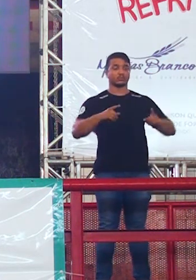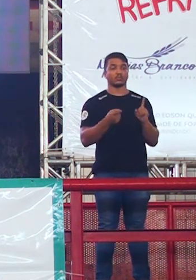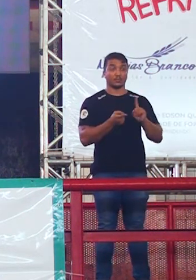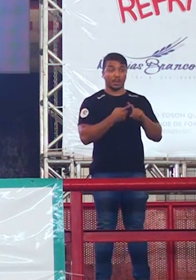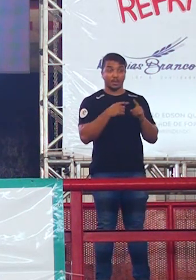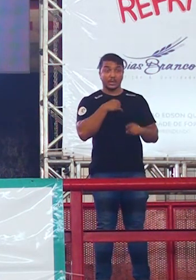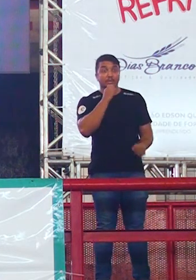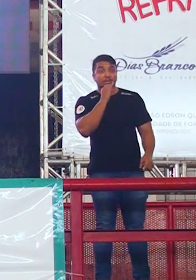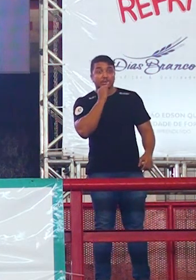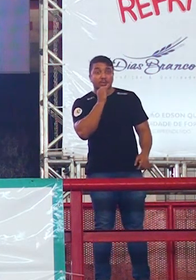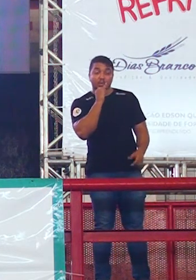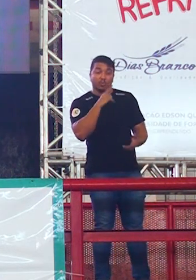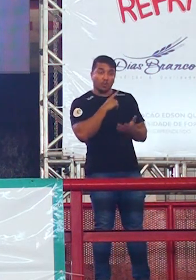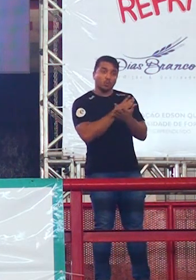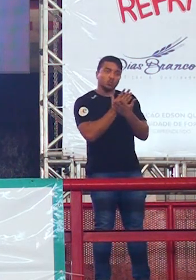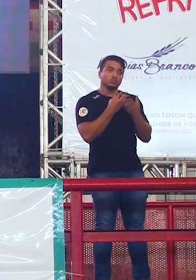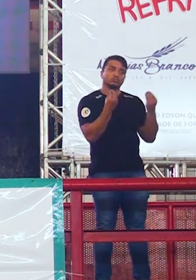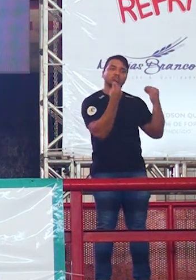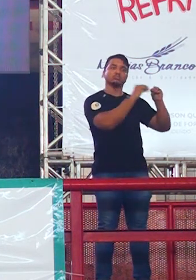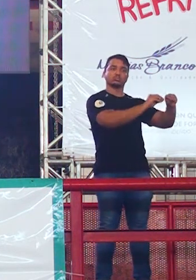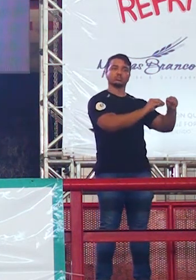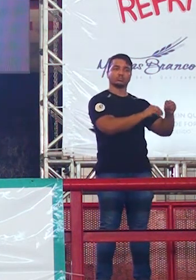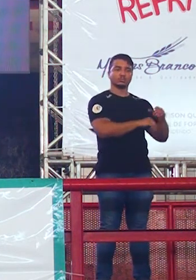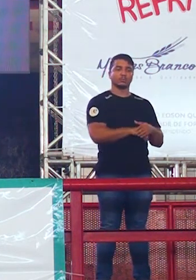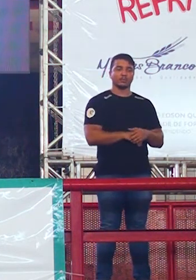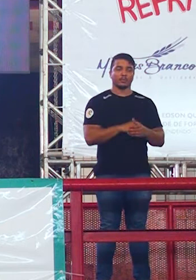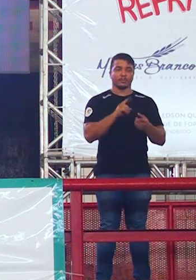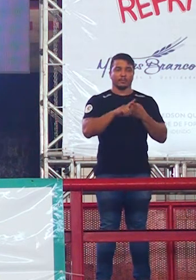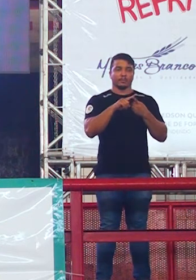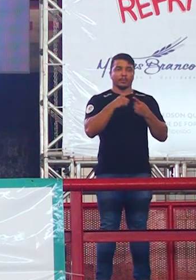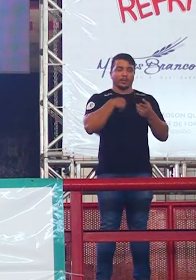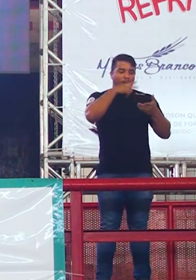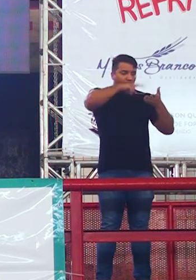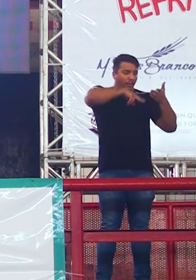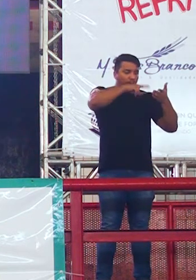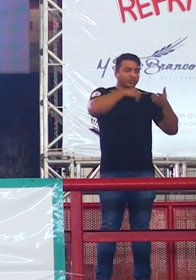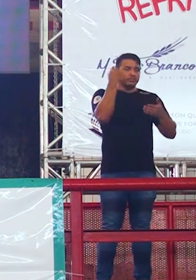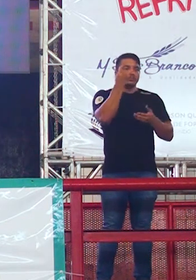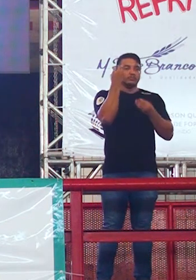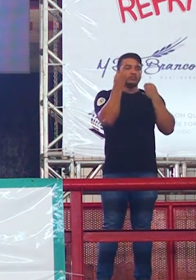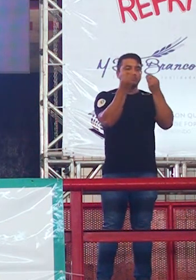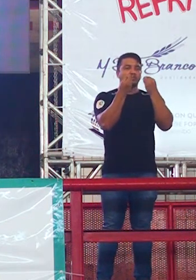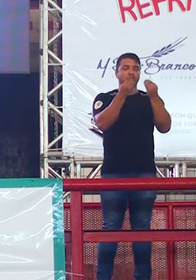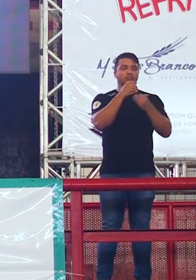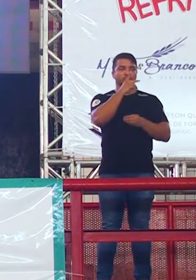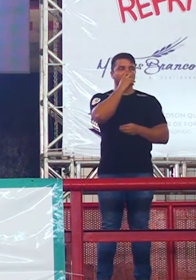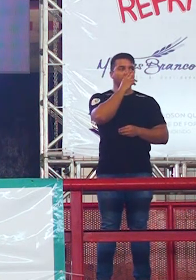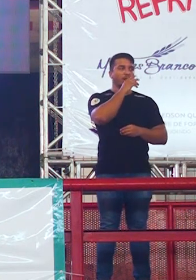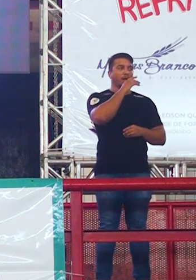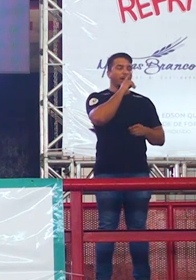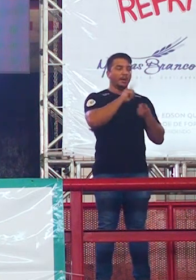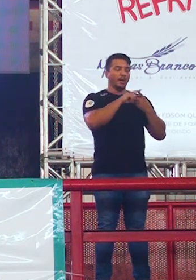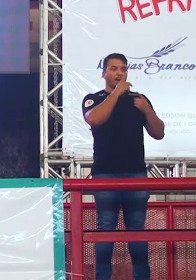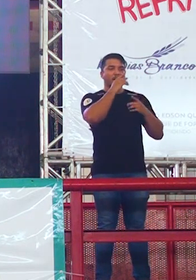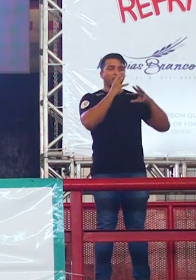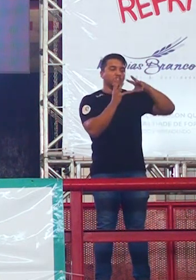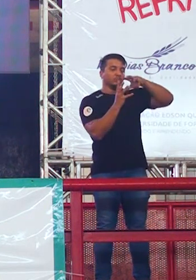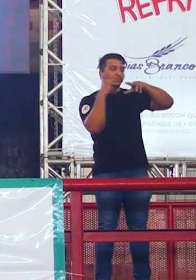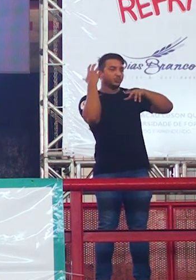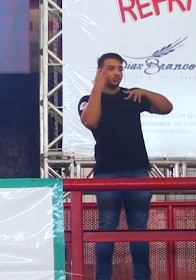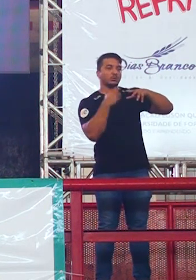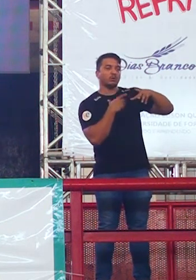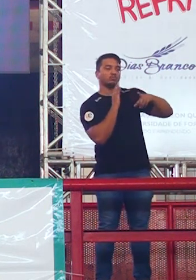eles não falaram, mas eu falei. Importância da leitura. Contribuição da música. A